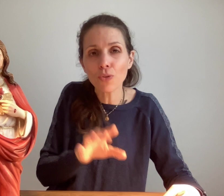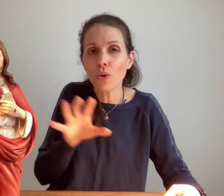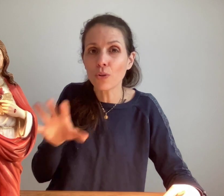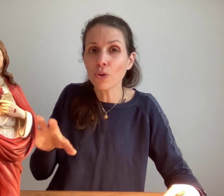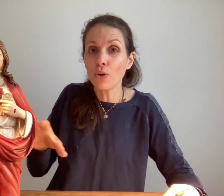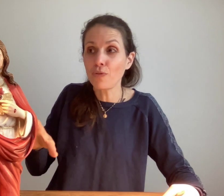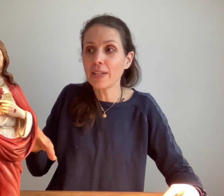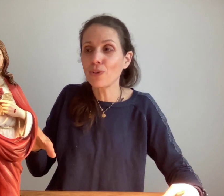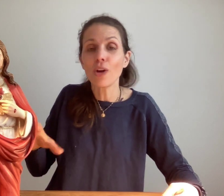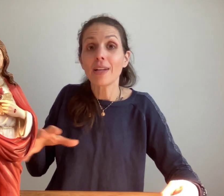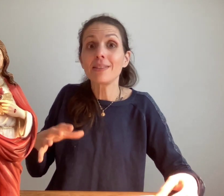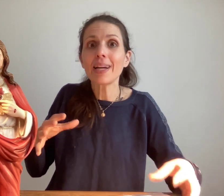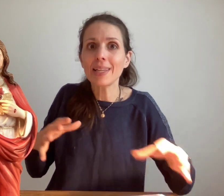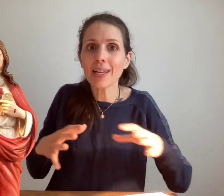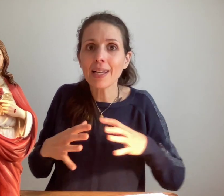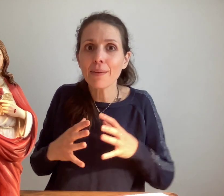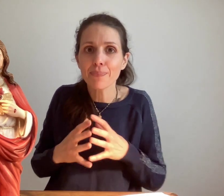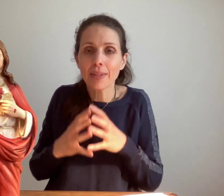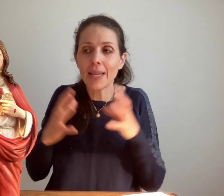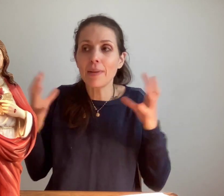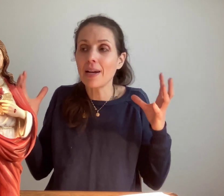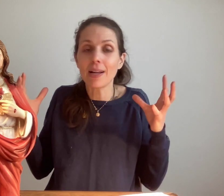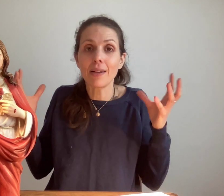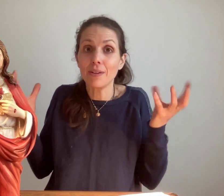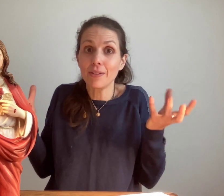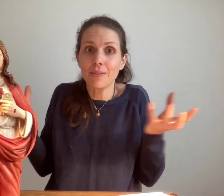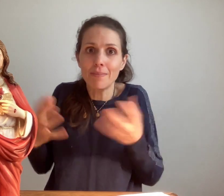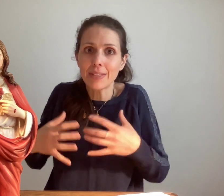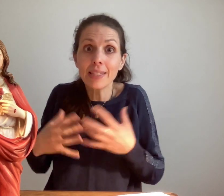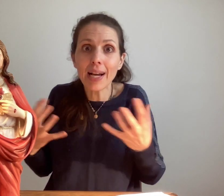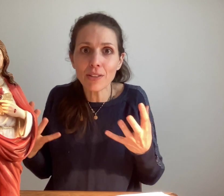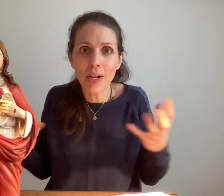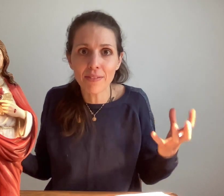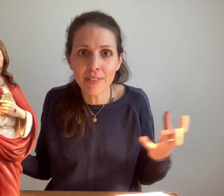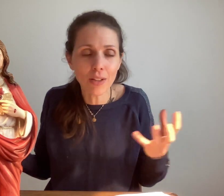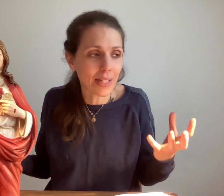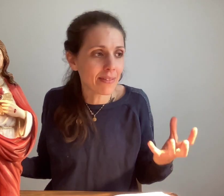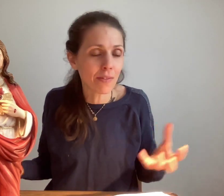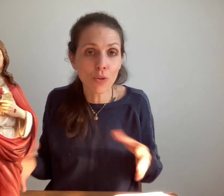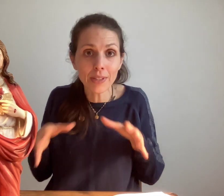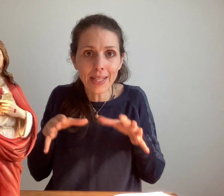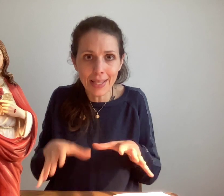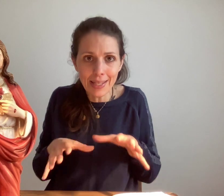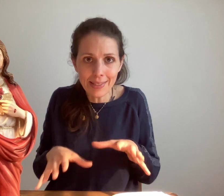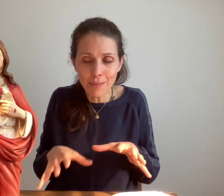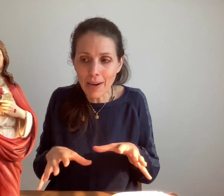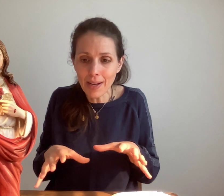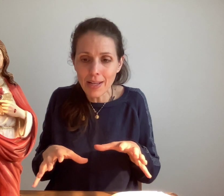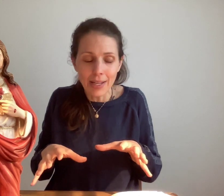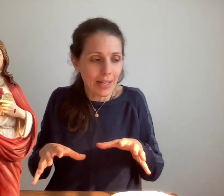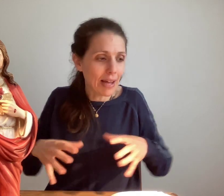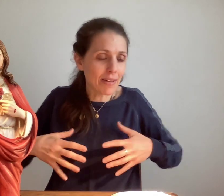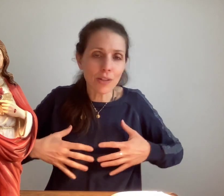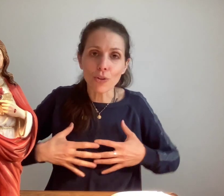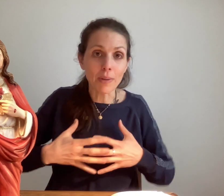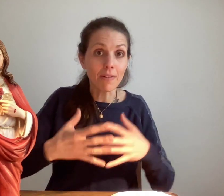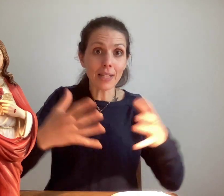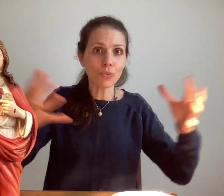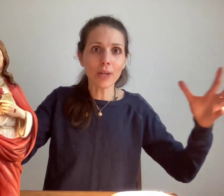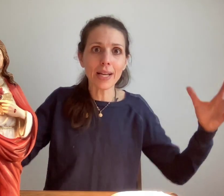entre le fait d'acquérir et bien cette grâce de la vie dans la divine volonté ici-bas avec toutes les